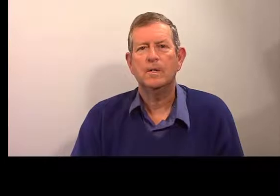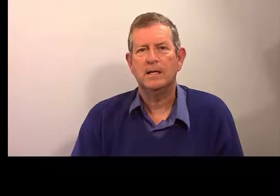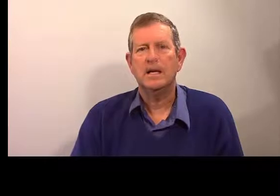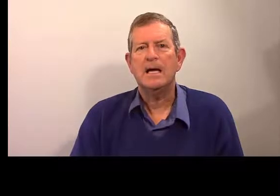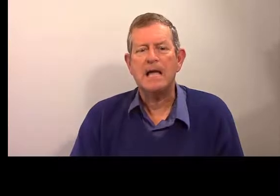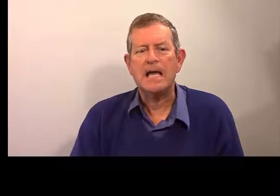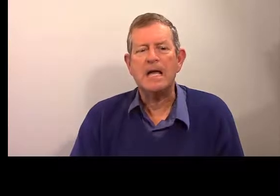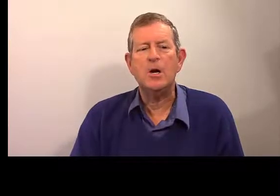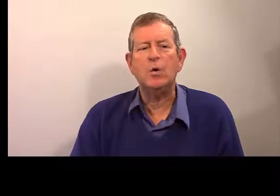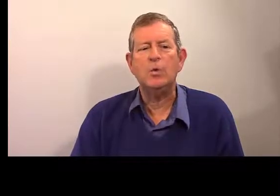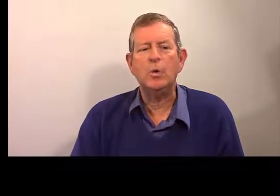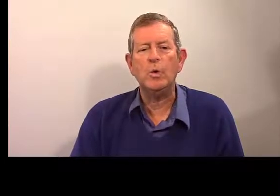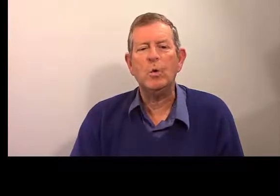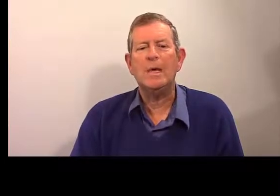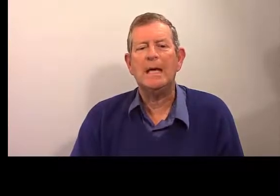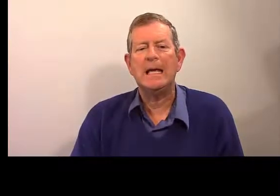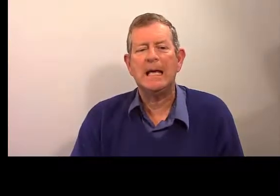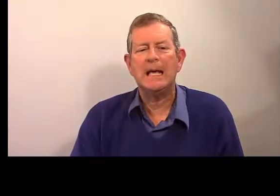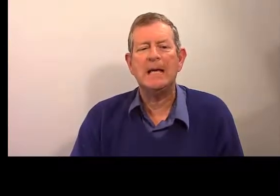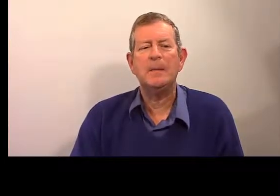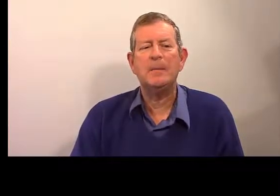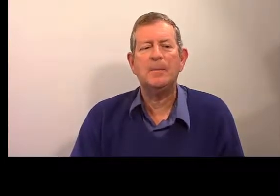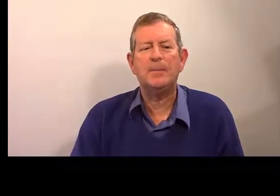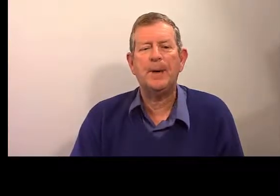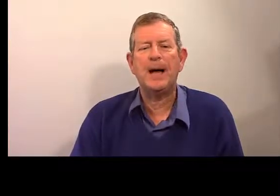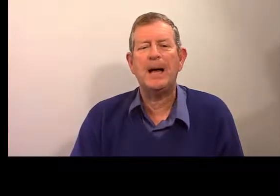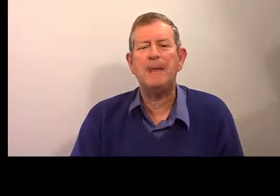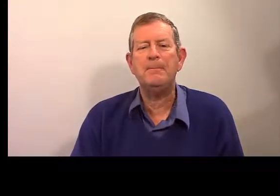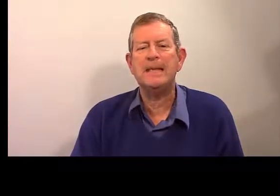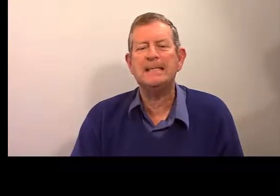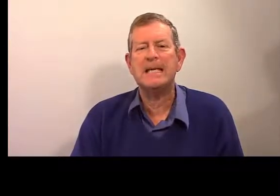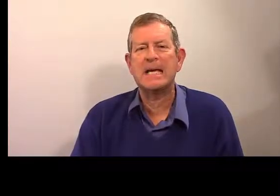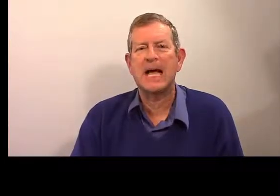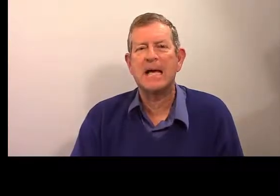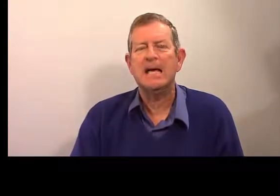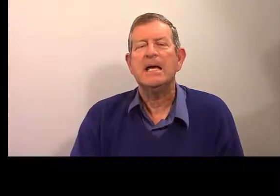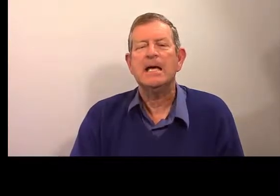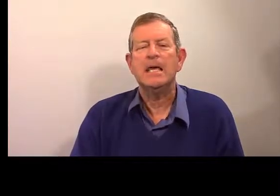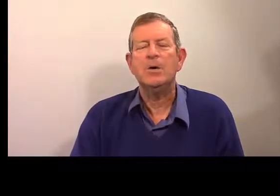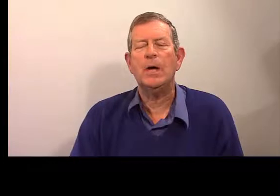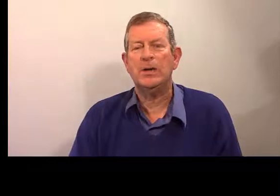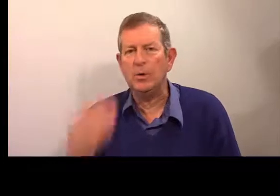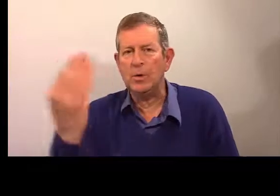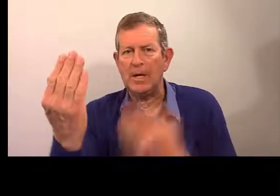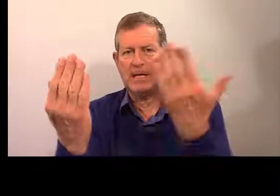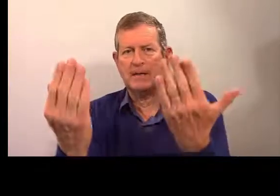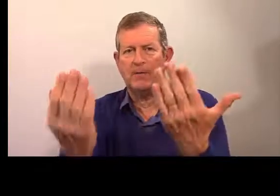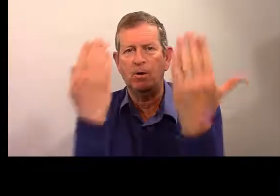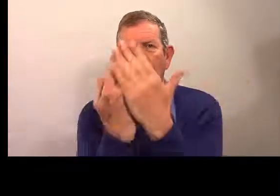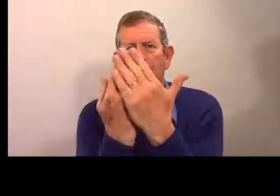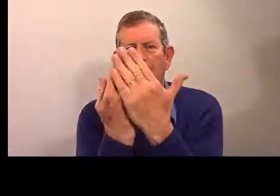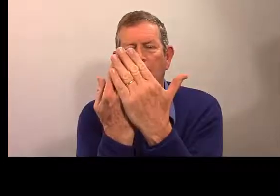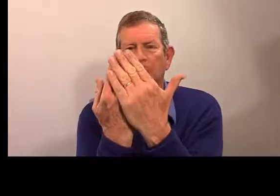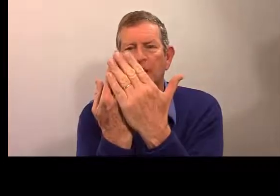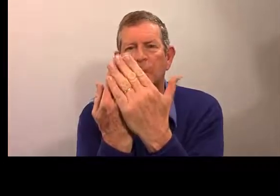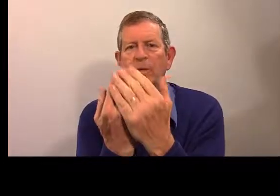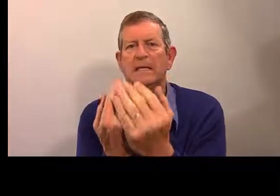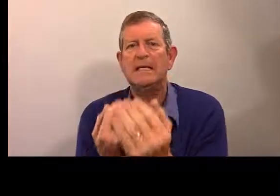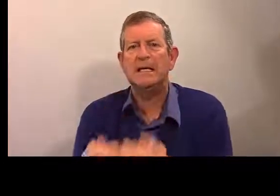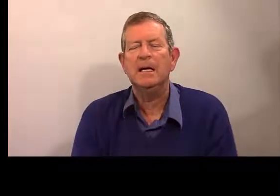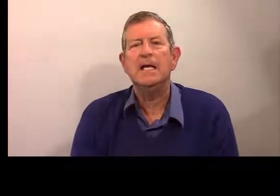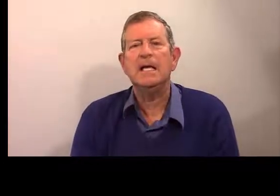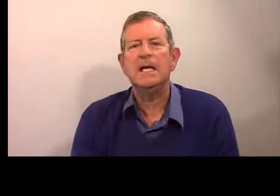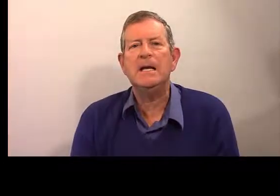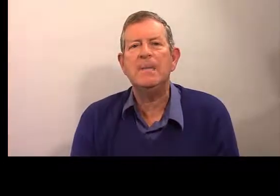Oui. « Il ne est pas mexicain. » « Il est, ne est » sa forme, la contraction